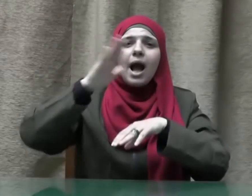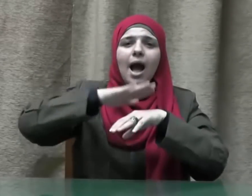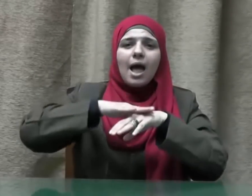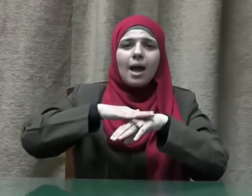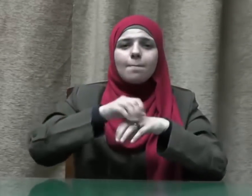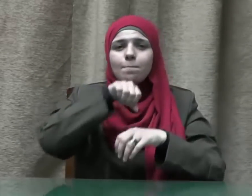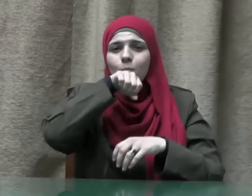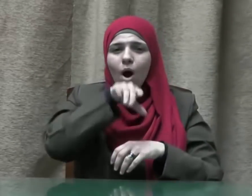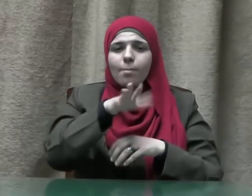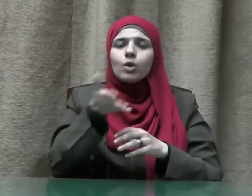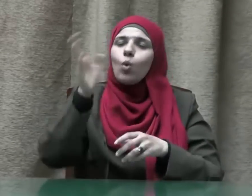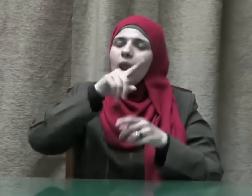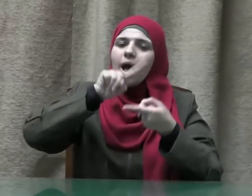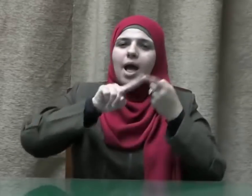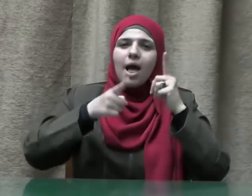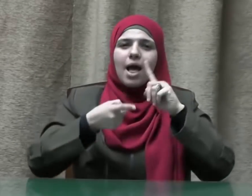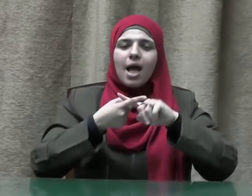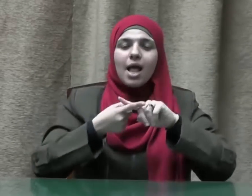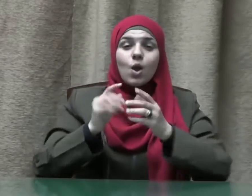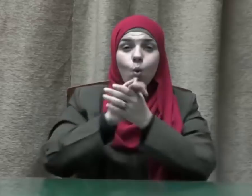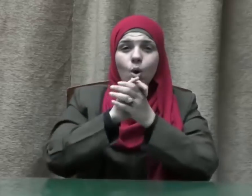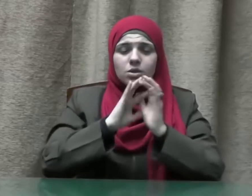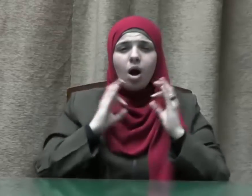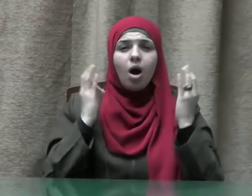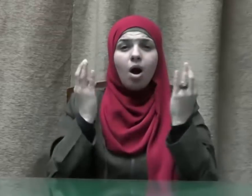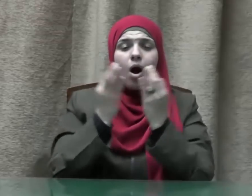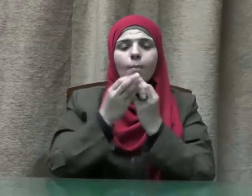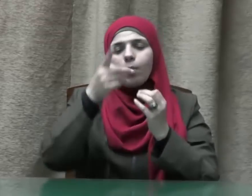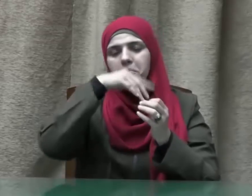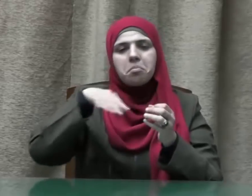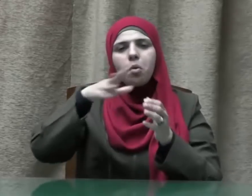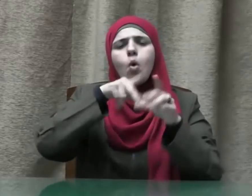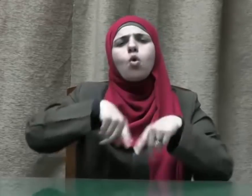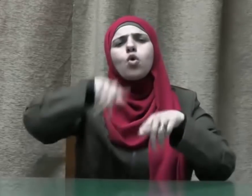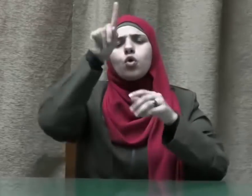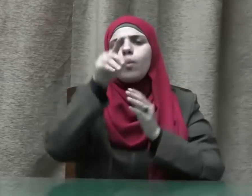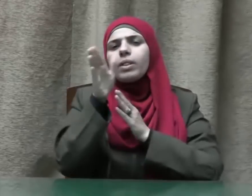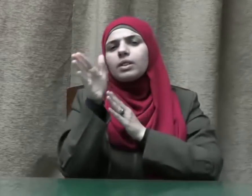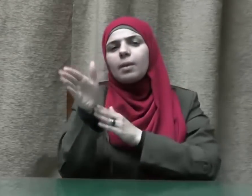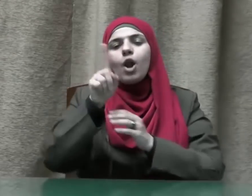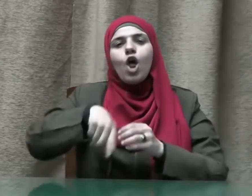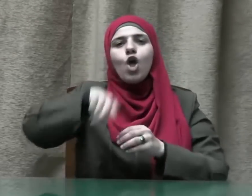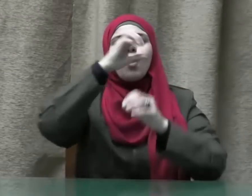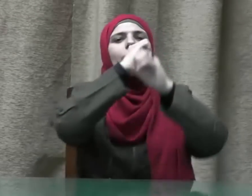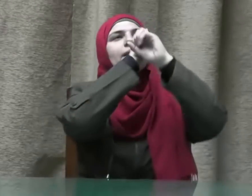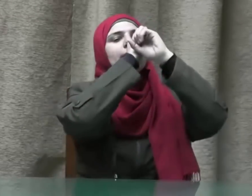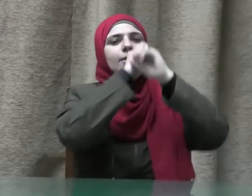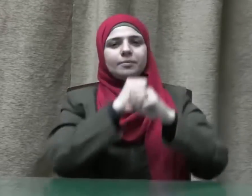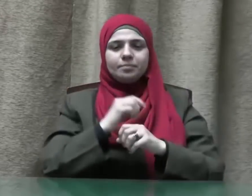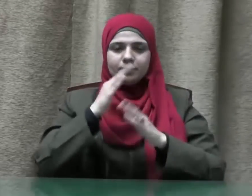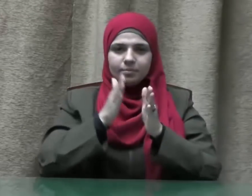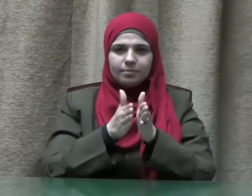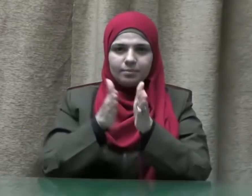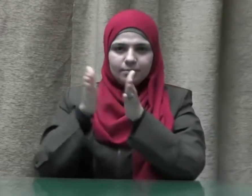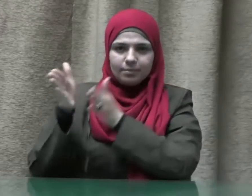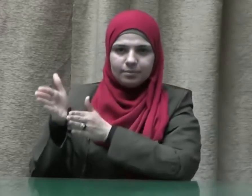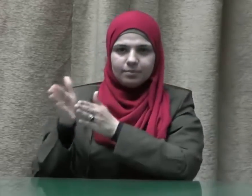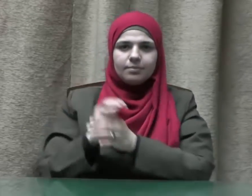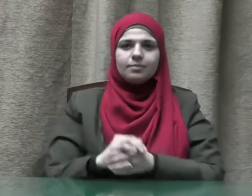آله وصحبه ومن تبعهم بإحسانٍ إلى يوم الدين وبعد فإن